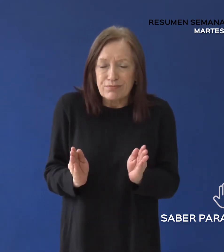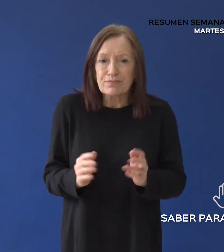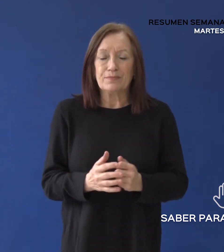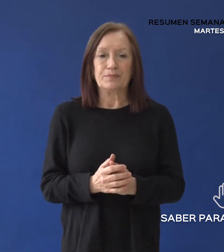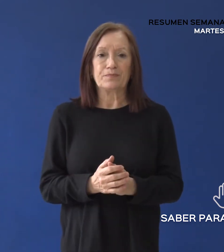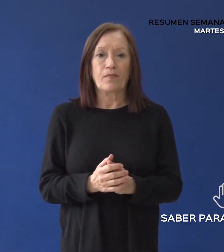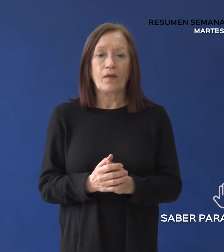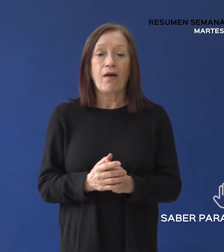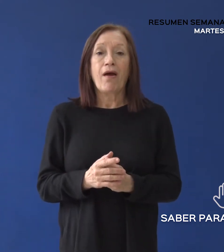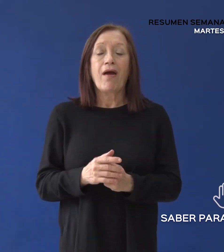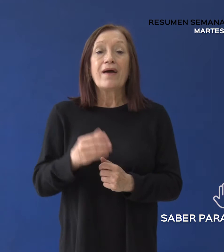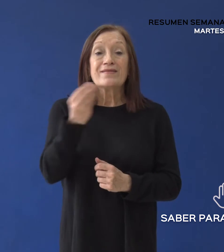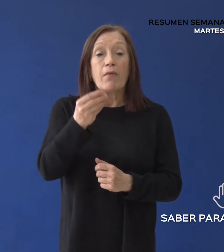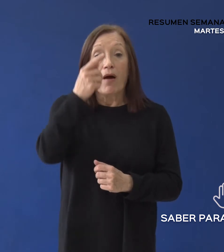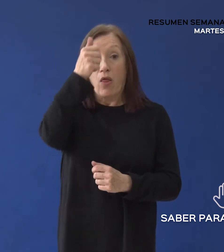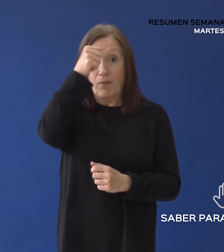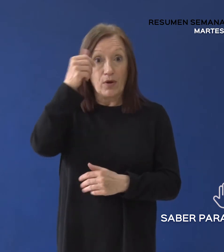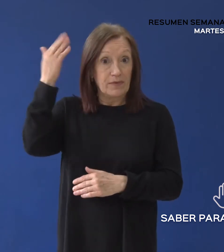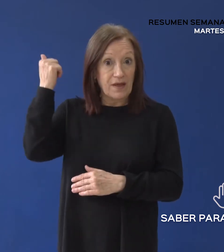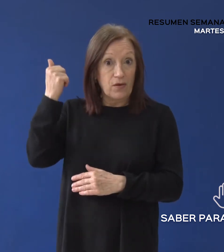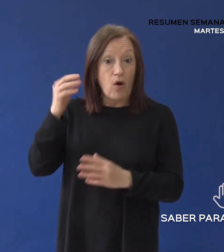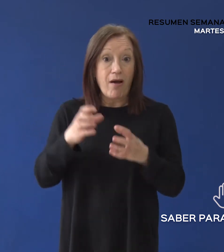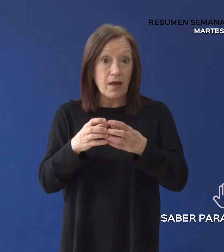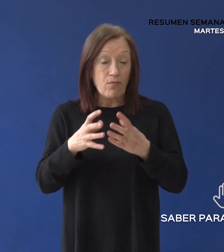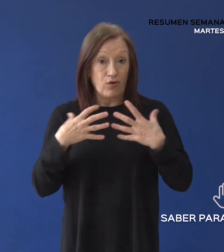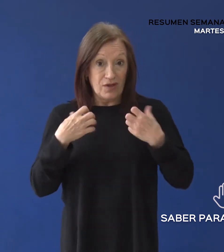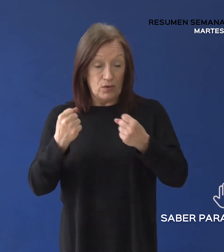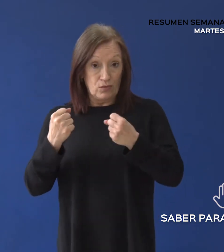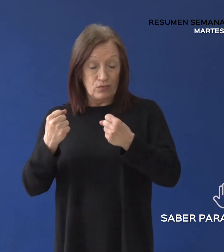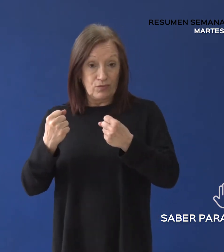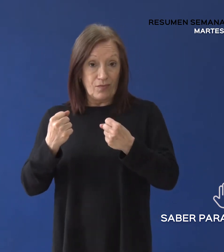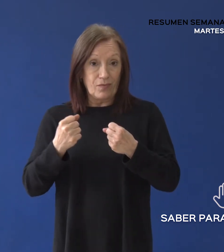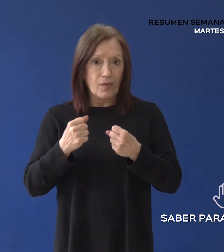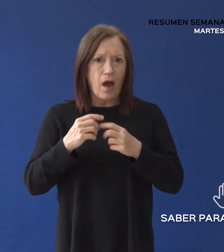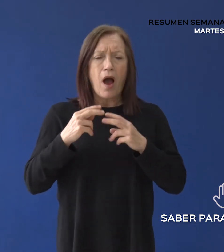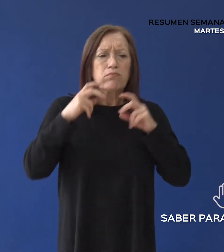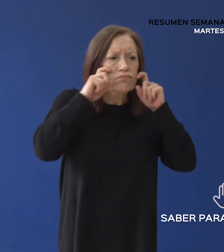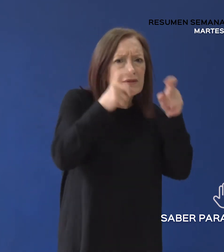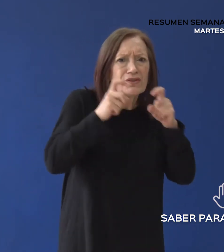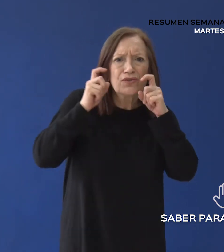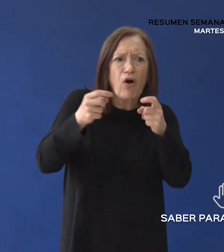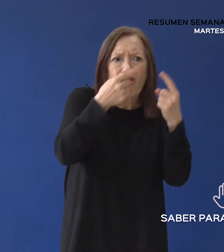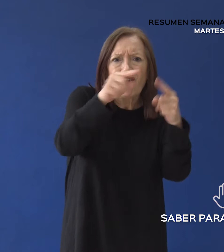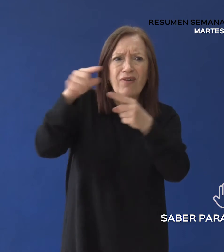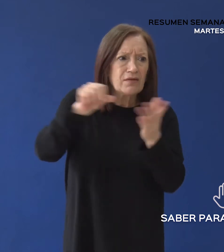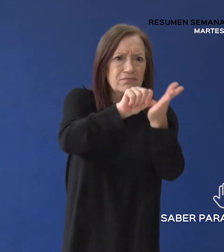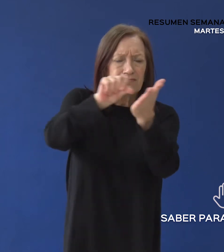Durante el fin de semana, el equipo de salud efectuó una estrategia de abordaje territorial y atención